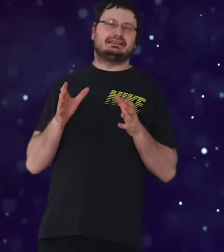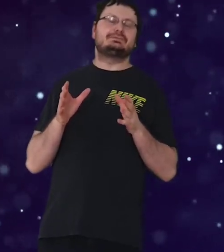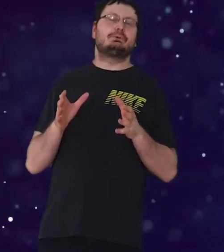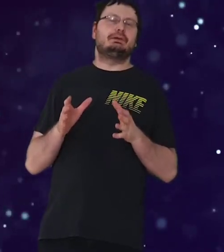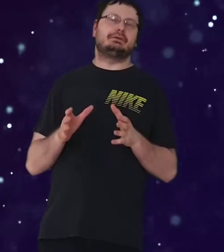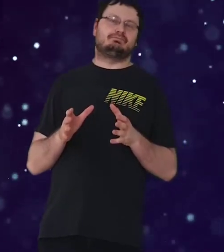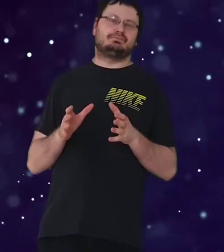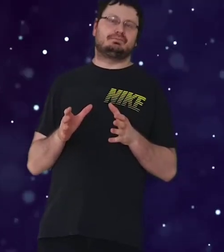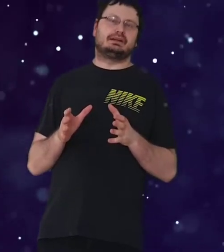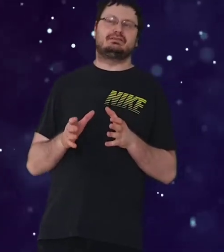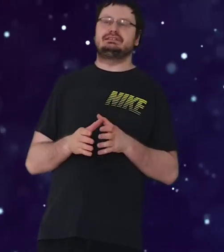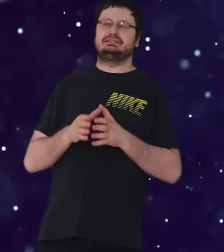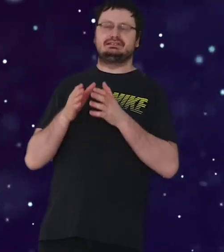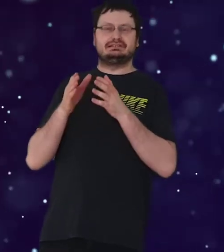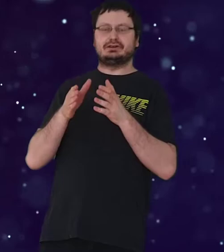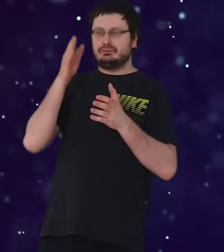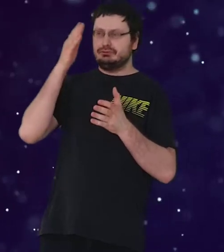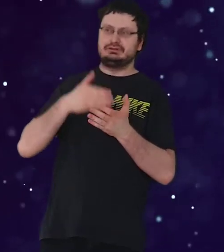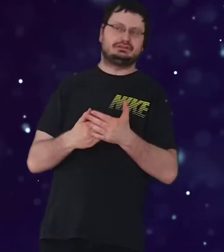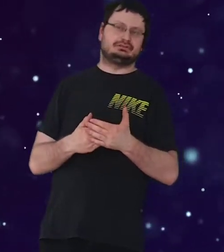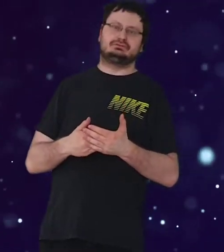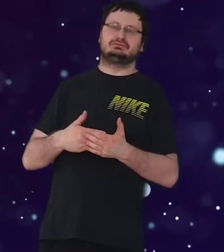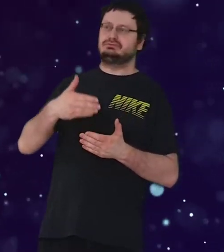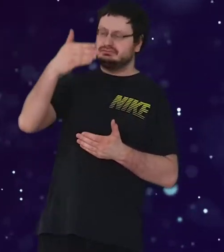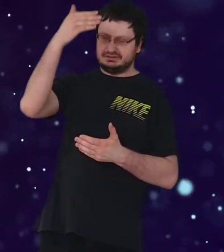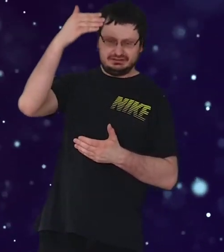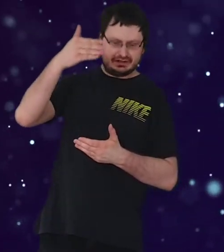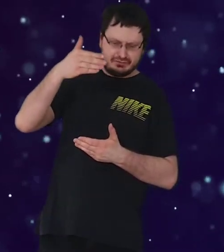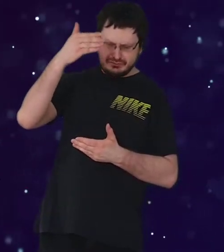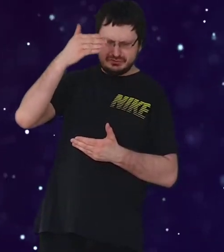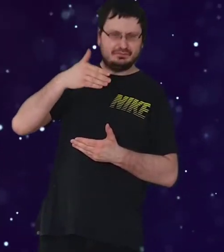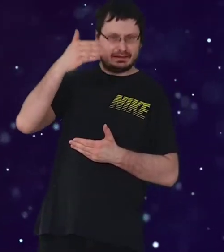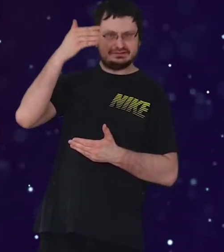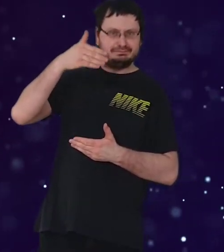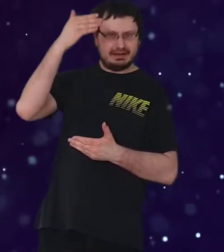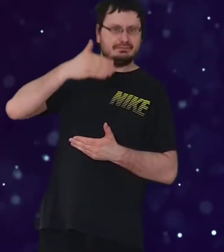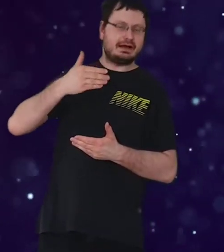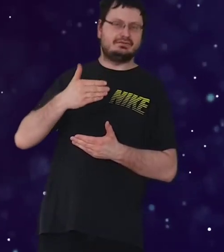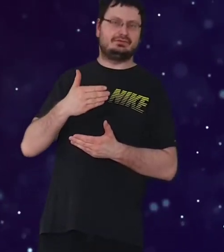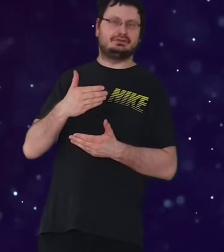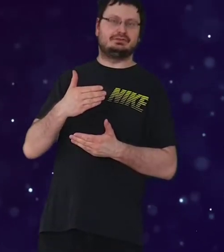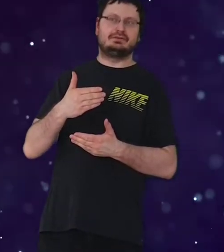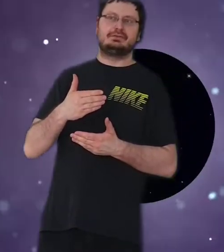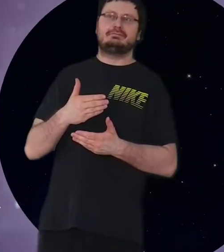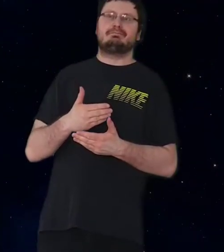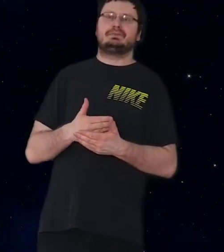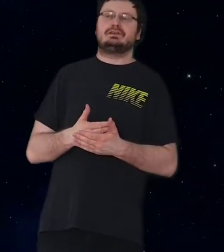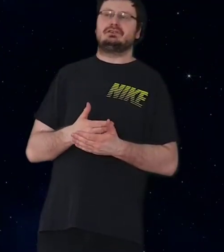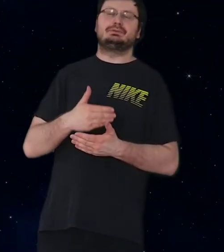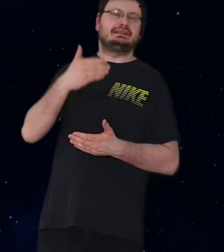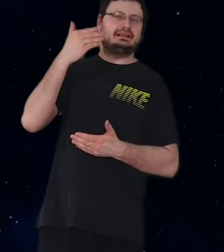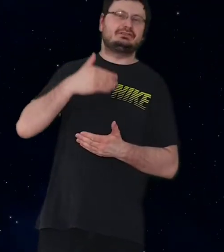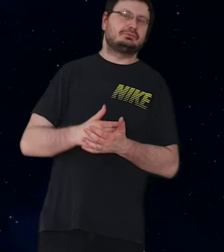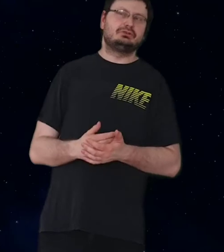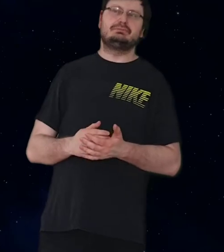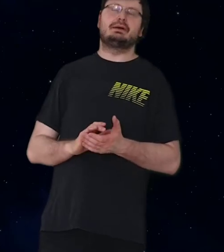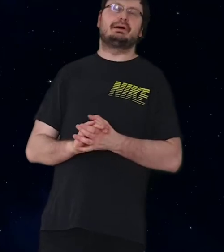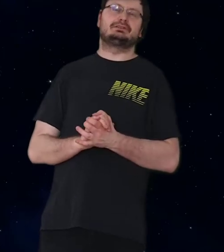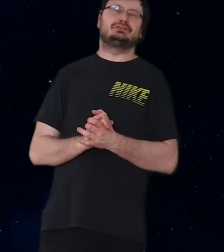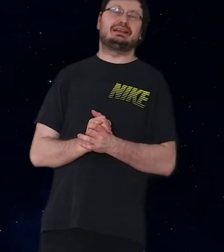das Problem, ne, wenn die in der Community, wenn die da irgendwas mehr machen würden, also ich würde gerne in der Community mehr beistellen, und